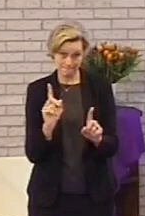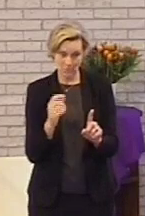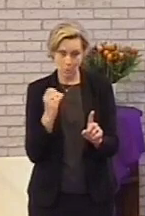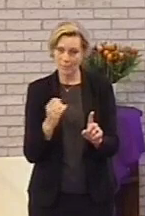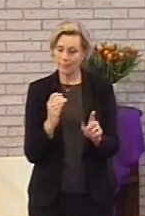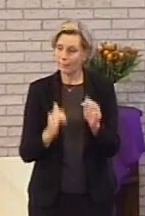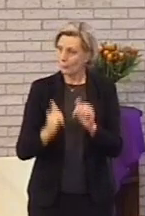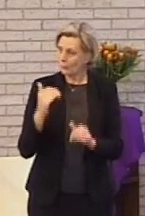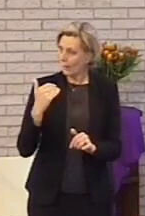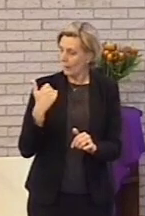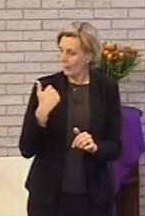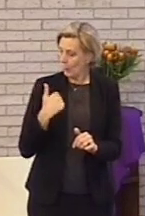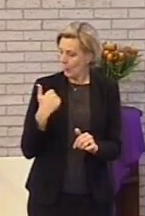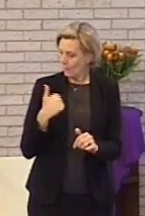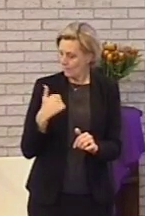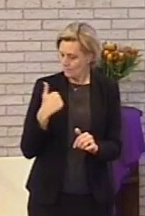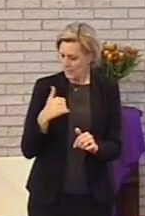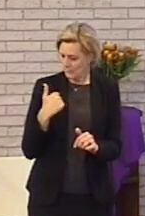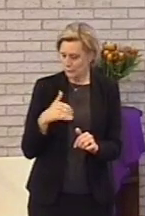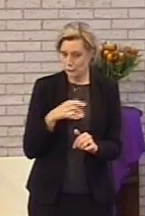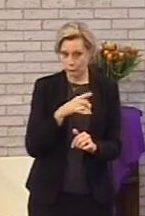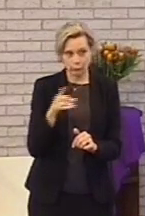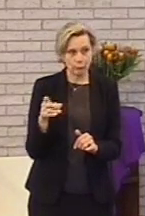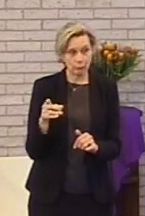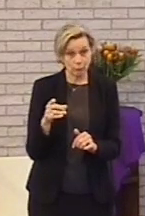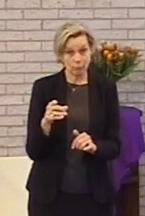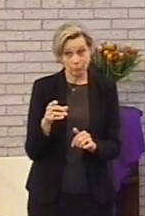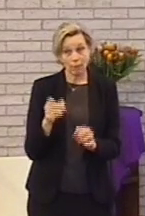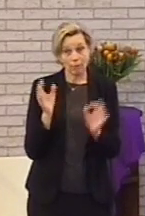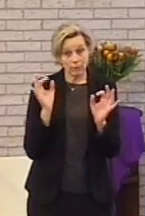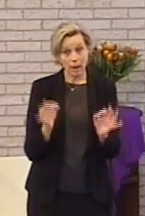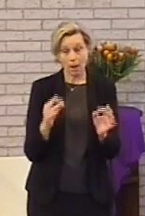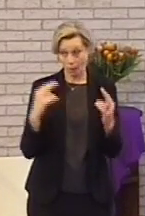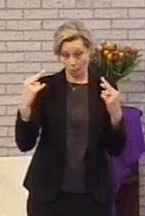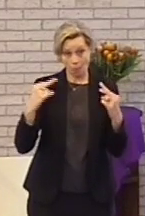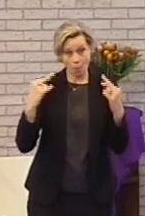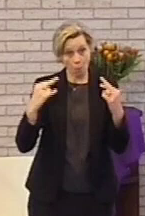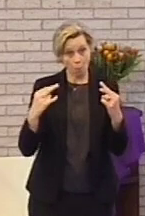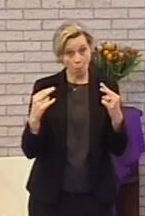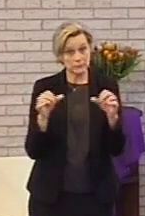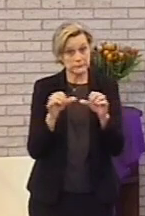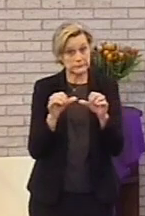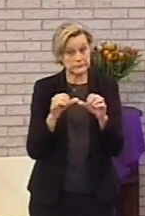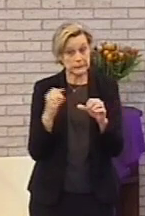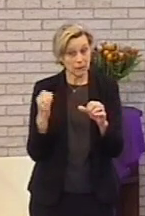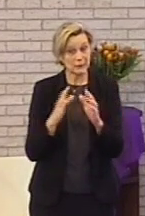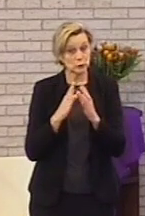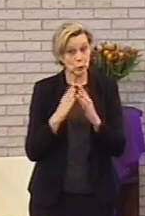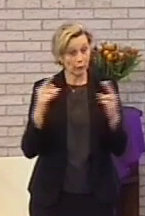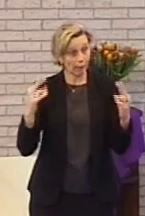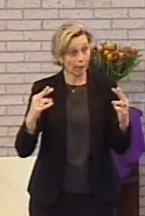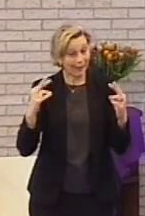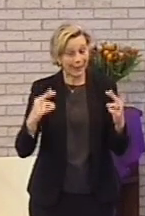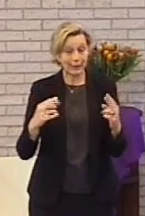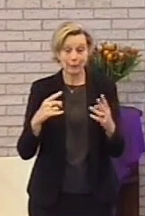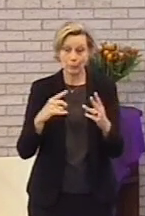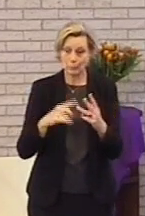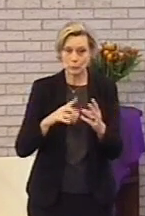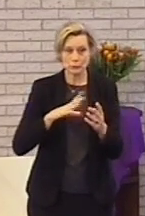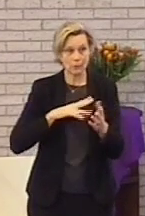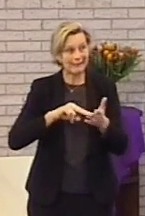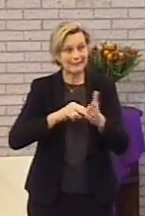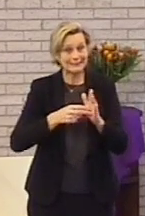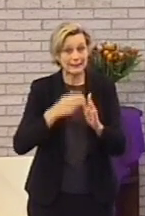Er zijn heel veel mensen waarvan ik hoor dat ze trouw met onze diensten meeleven, er iedere zondag naar kijken en zelfs al die